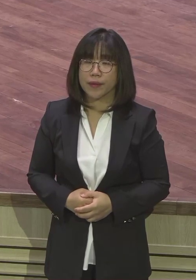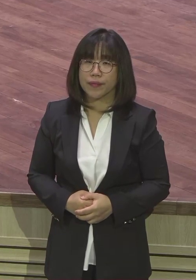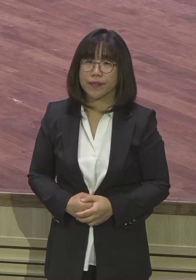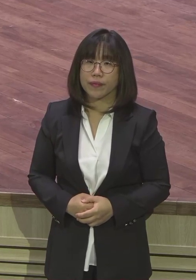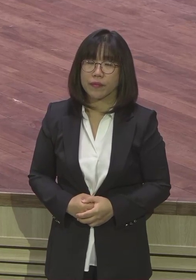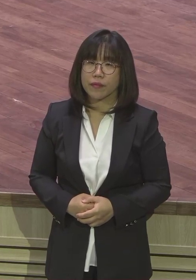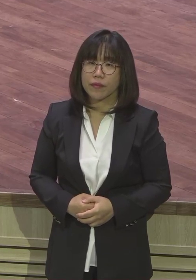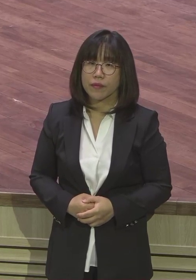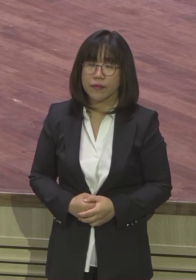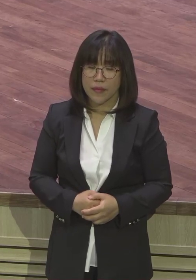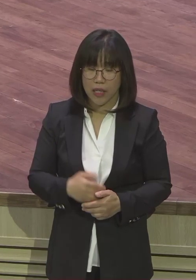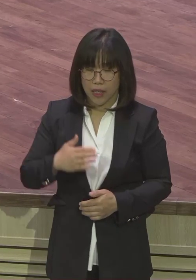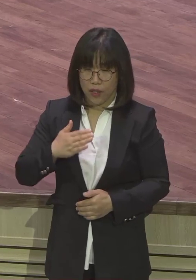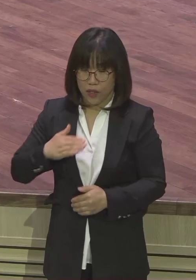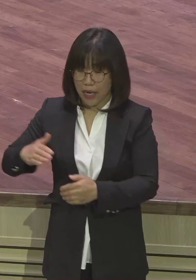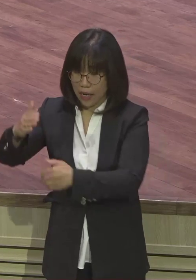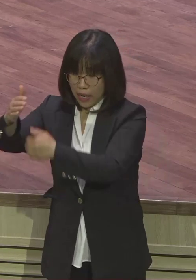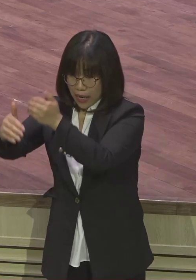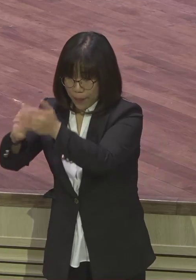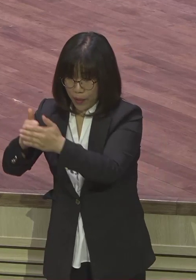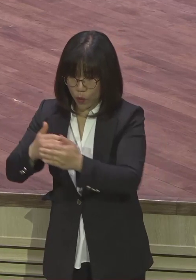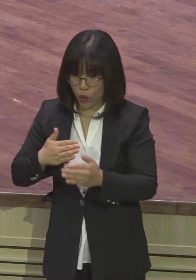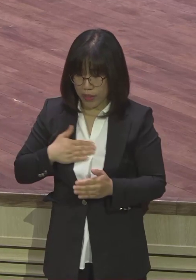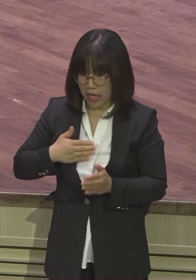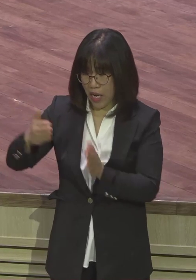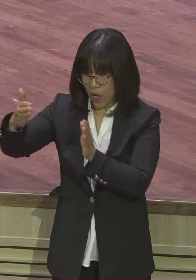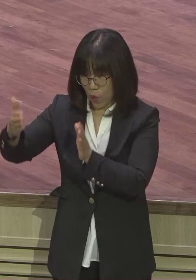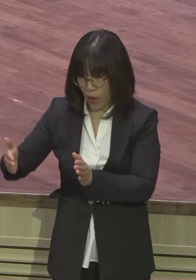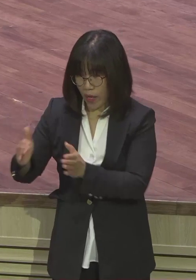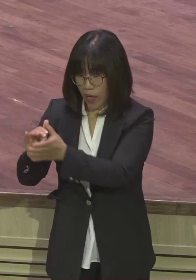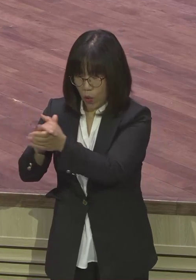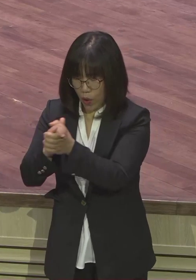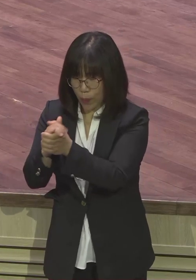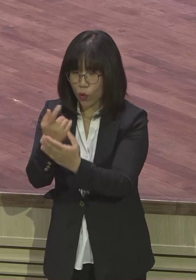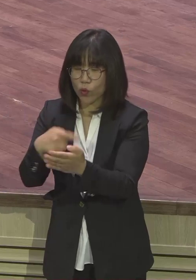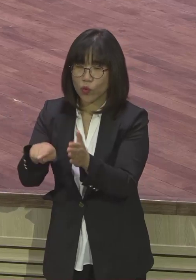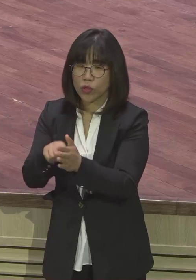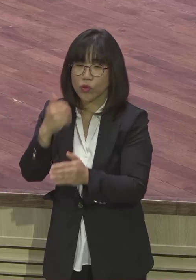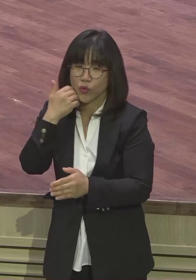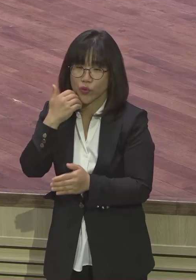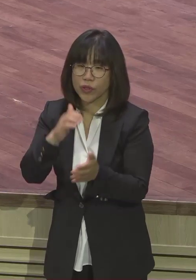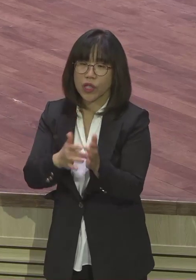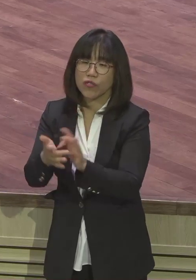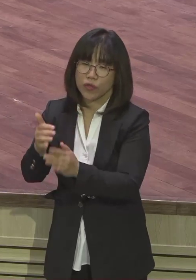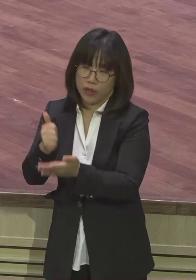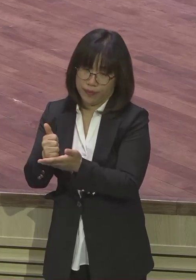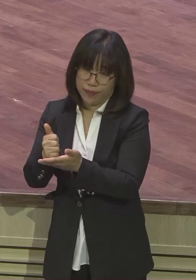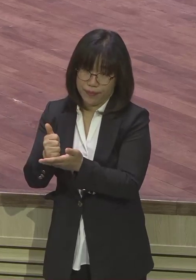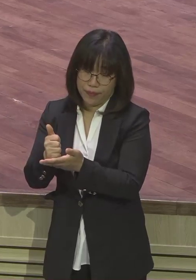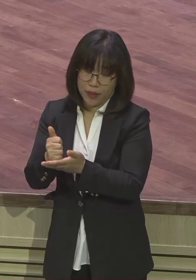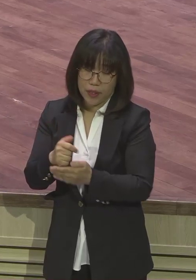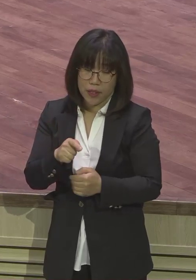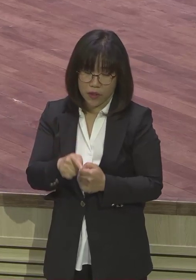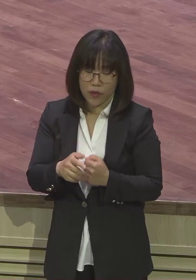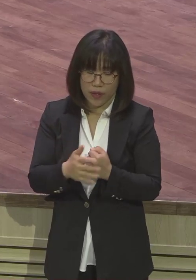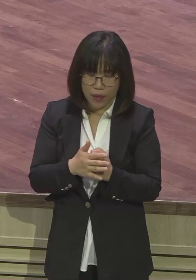하나님과 화해 시켰잖아요. 이제는 성도가 뭐요. 사람과의 화해 되지 않으면